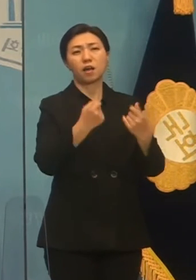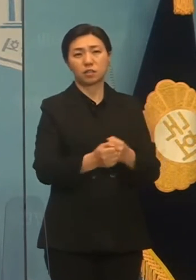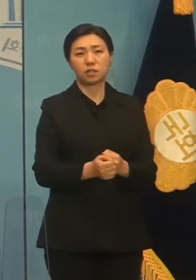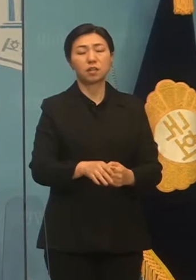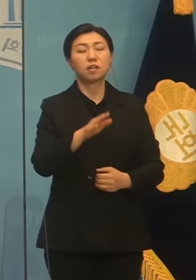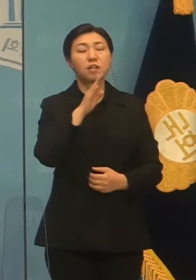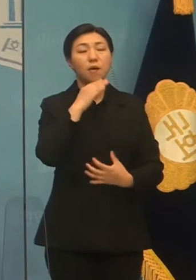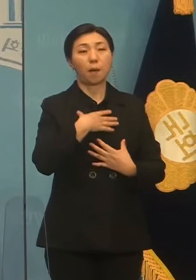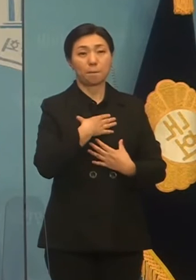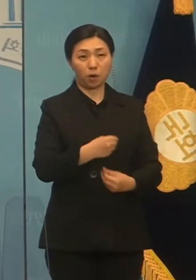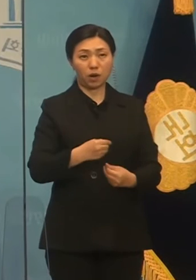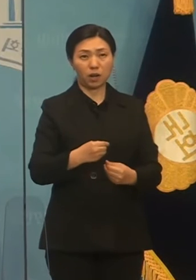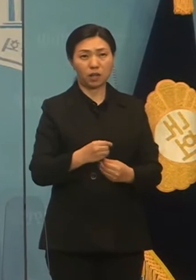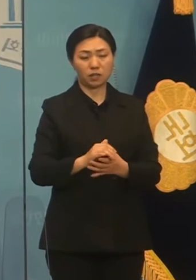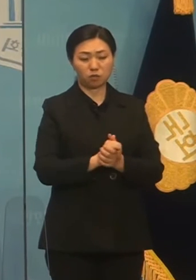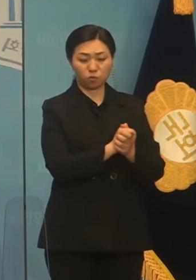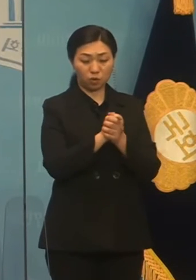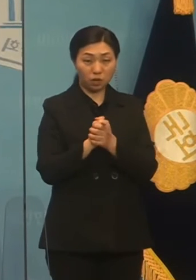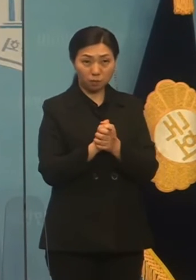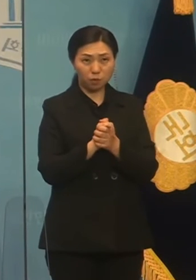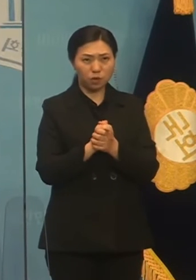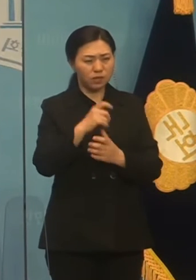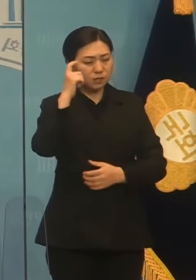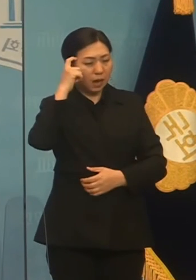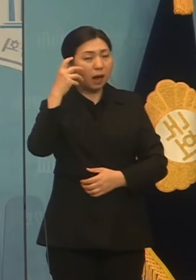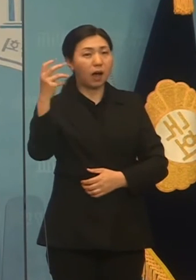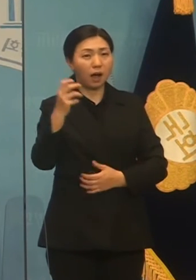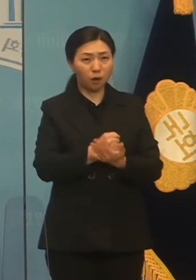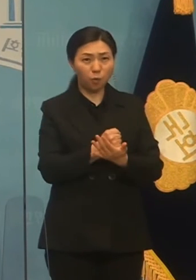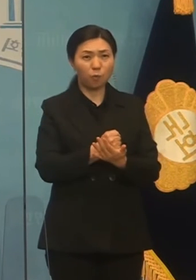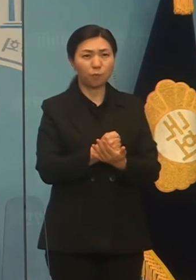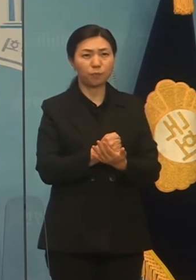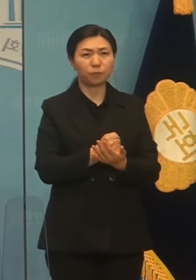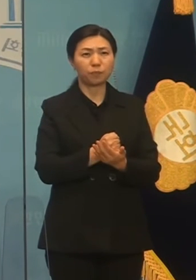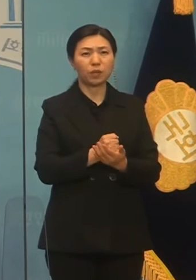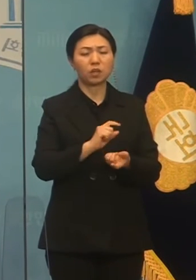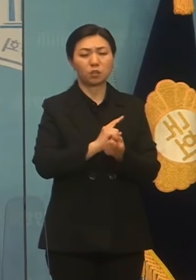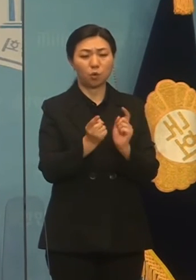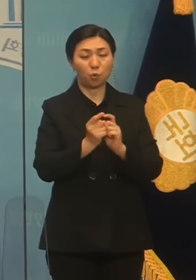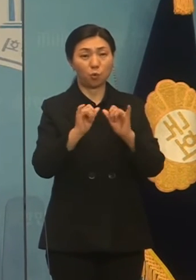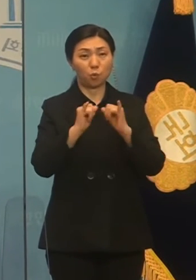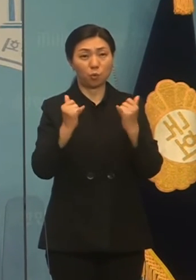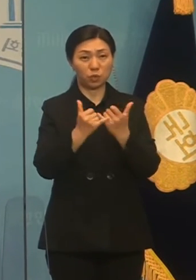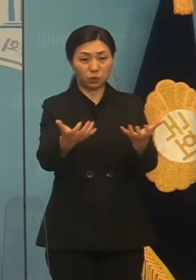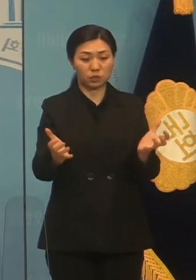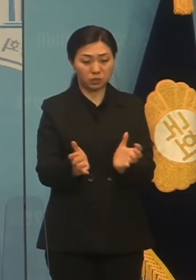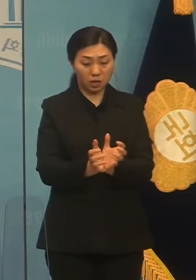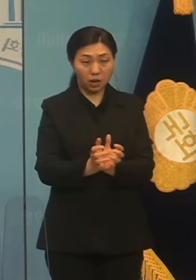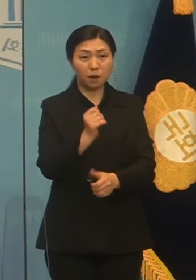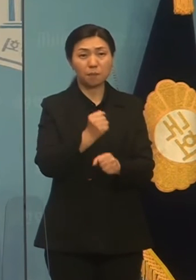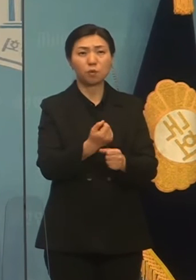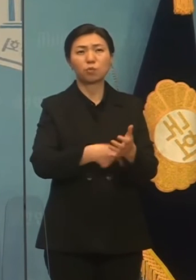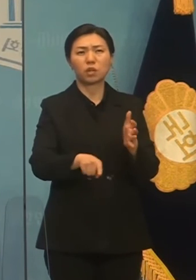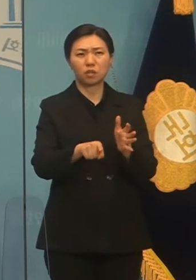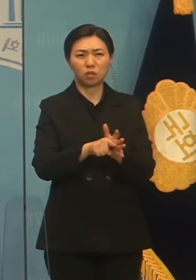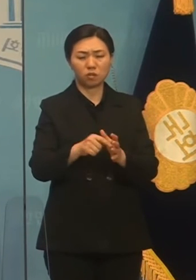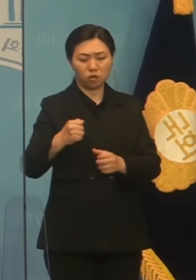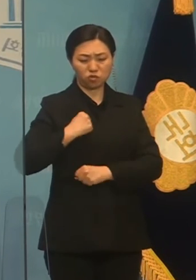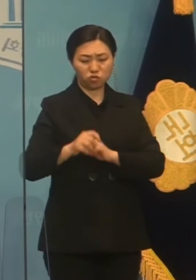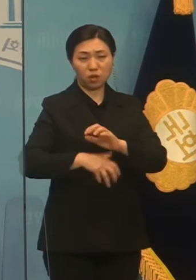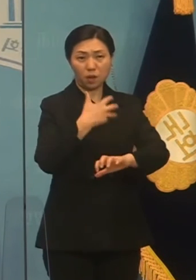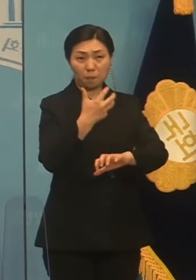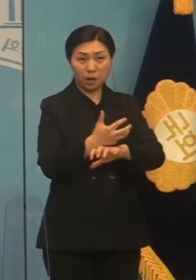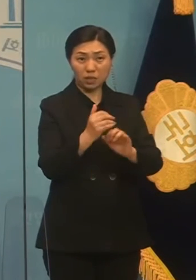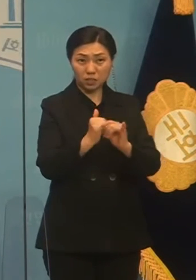편안한 이웃으로 인식하고 새로운 공공체를 추구하려면 쿠텔타 주역이 참석하는 아세안